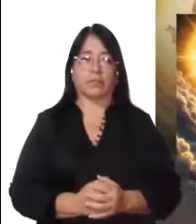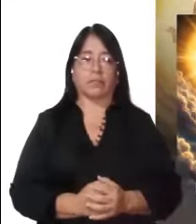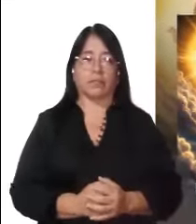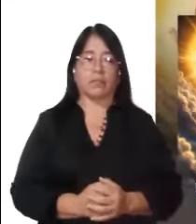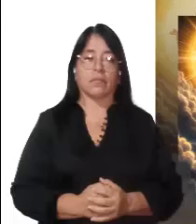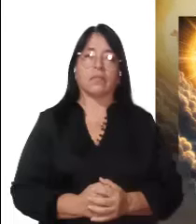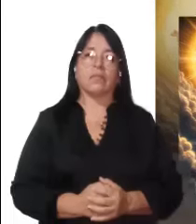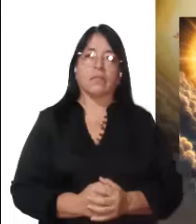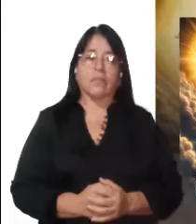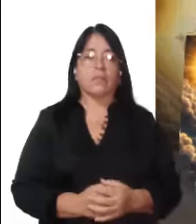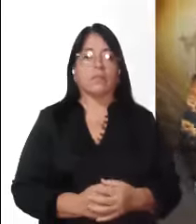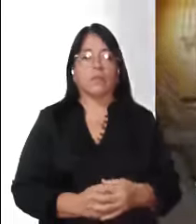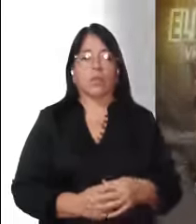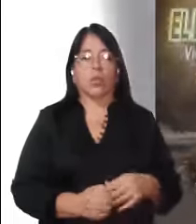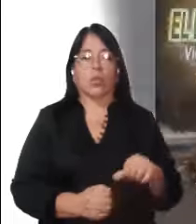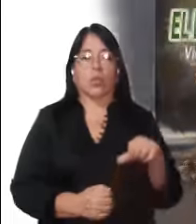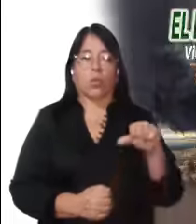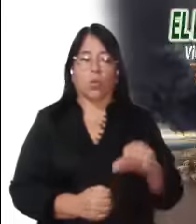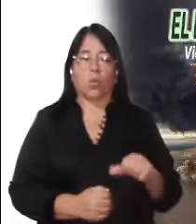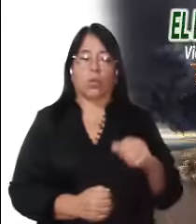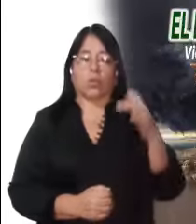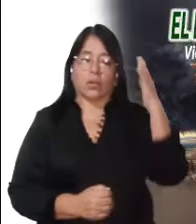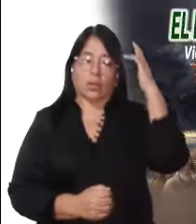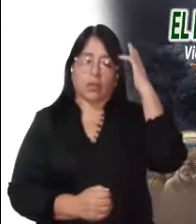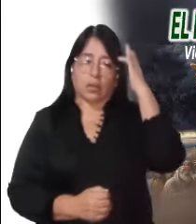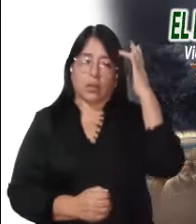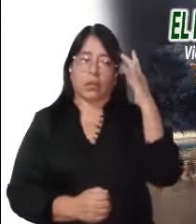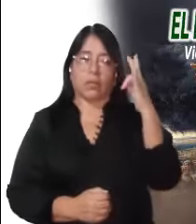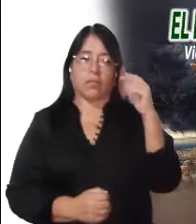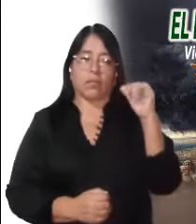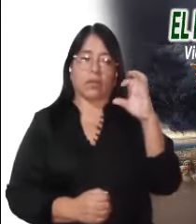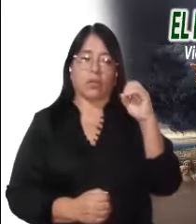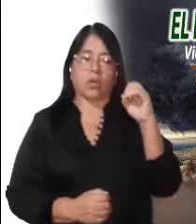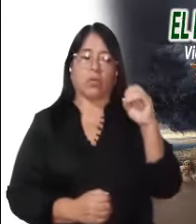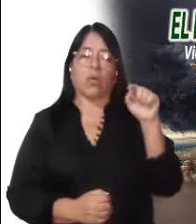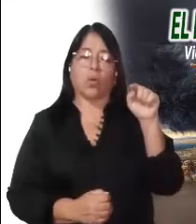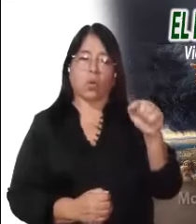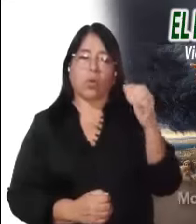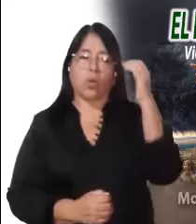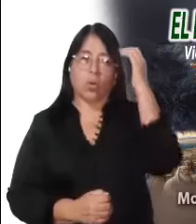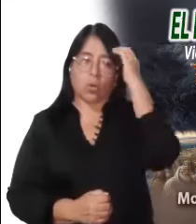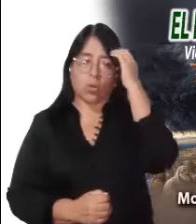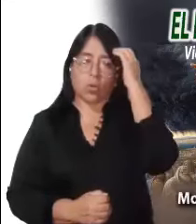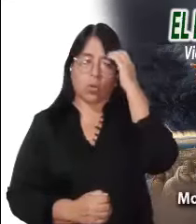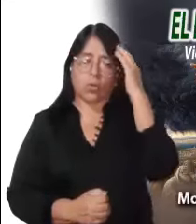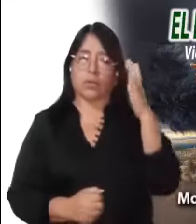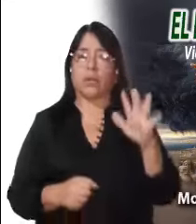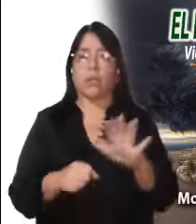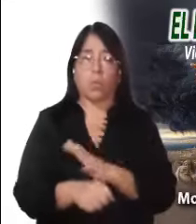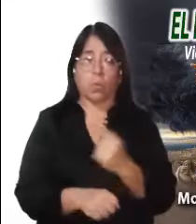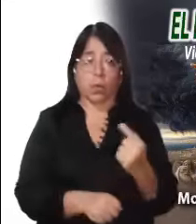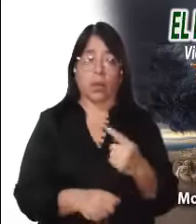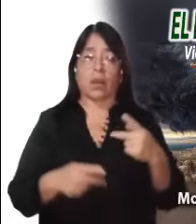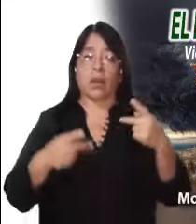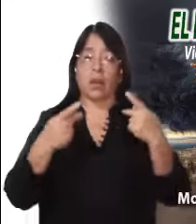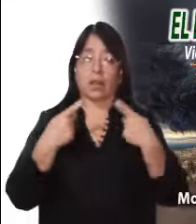Señor. Ocos santos tan actuales como San Francisco. Sobre todo ahora que se ha puesto de